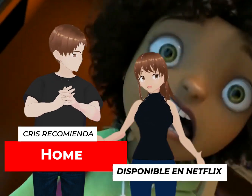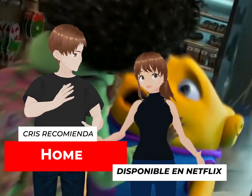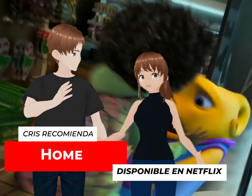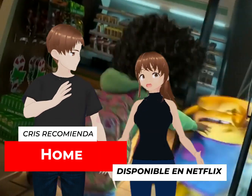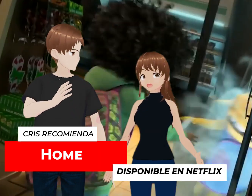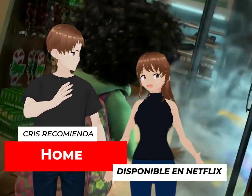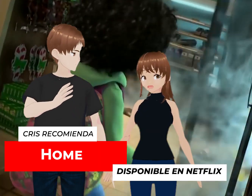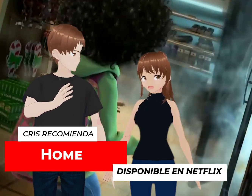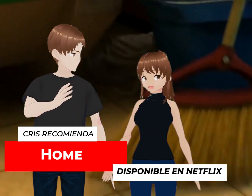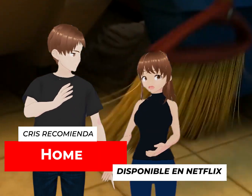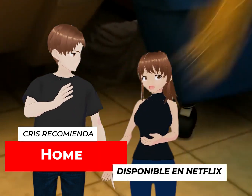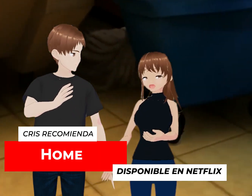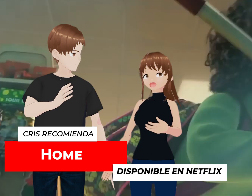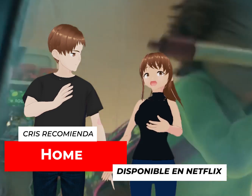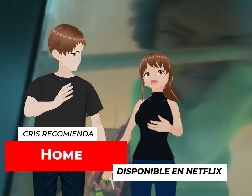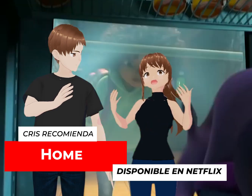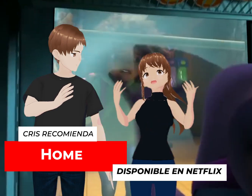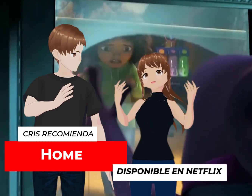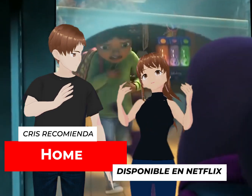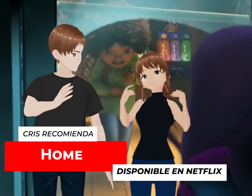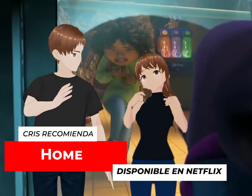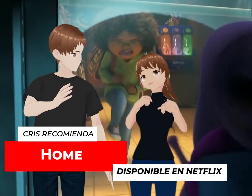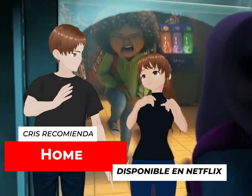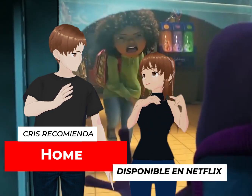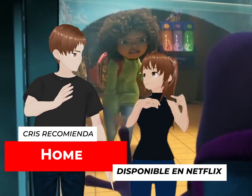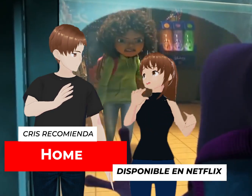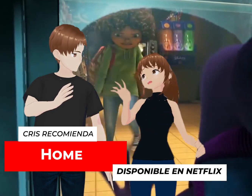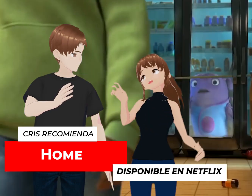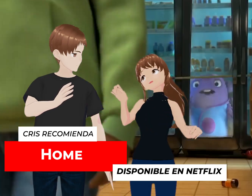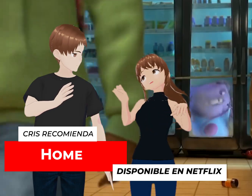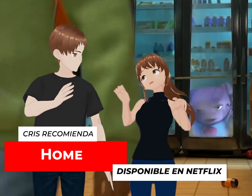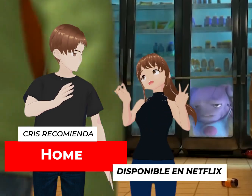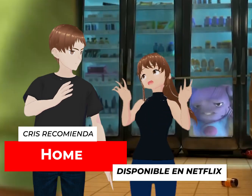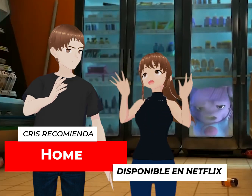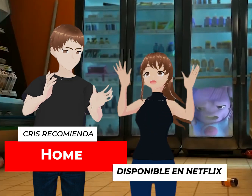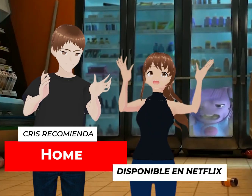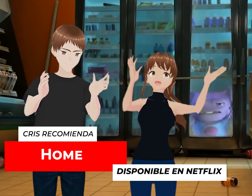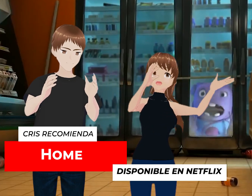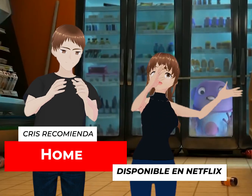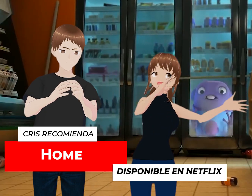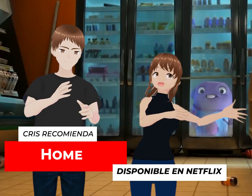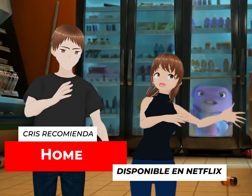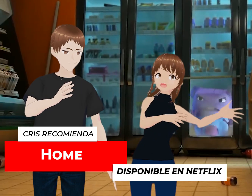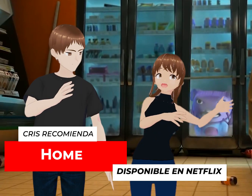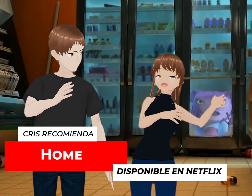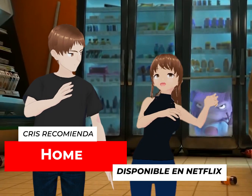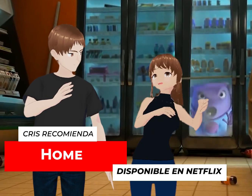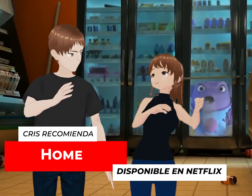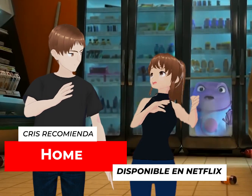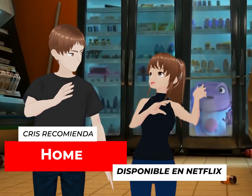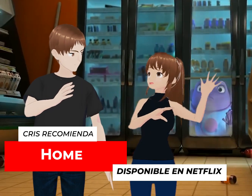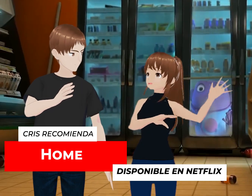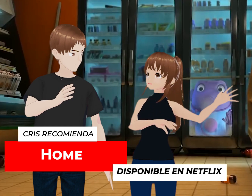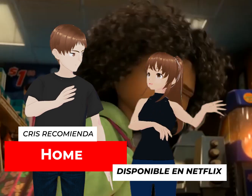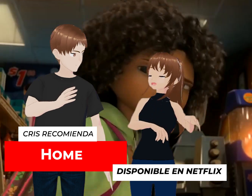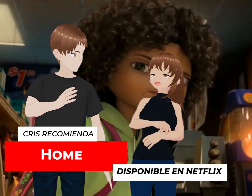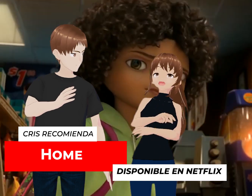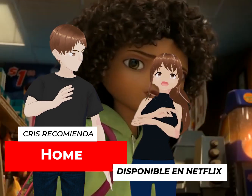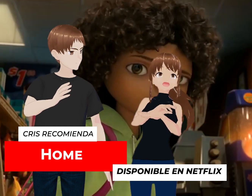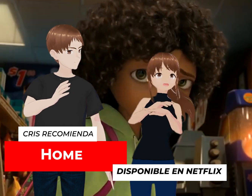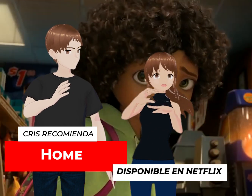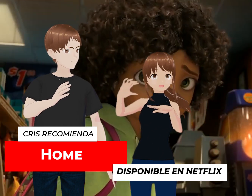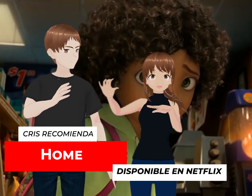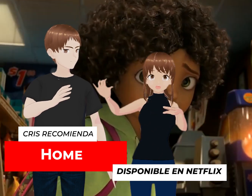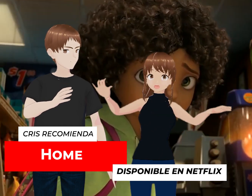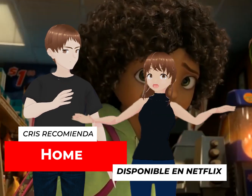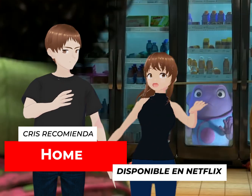también un poco lo que ella quería. Porque, pues ya saben, o sea, él es el que no sé, el outsider, El